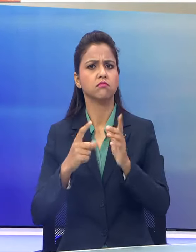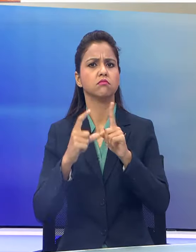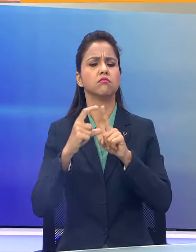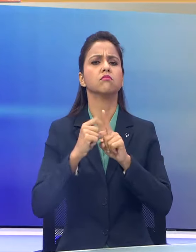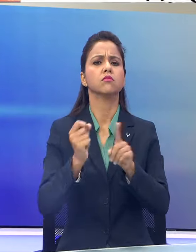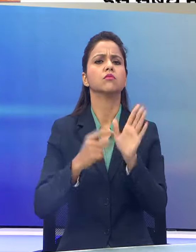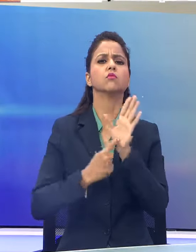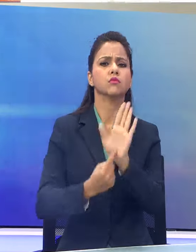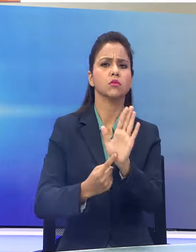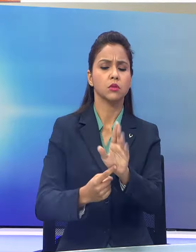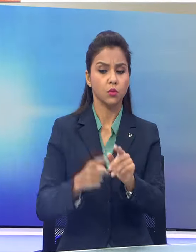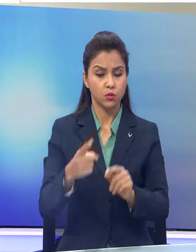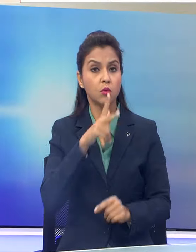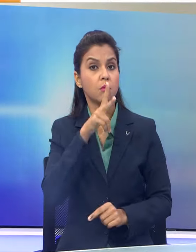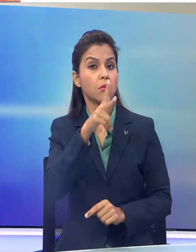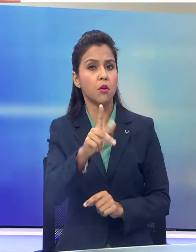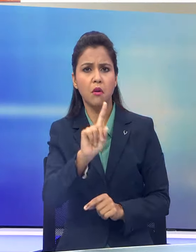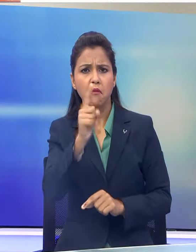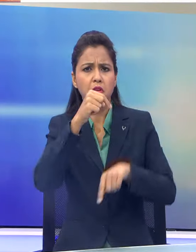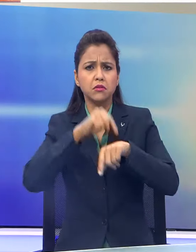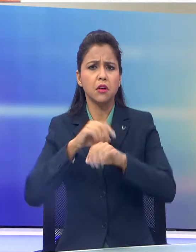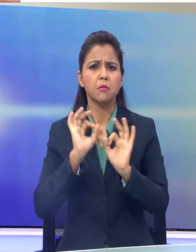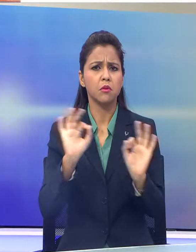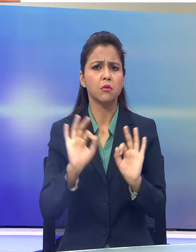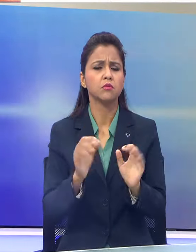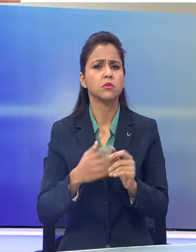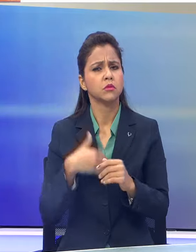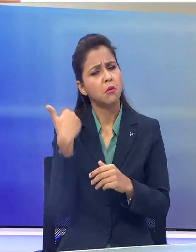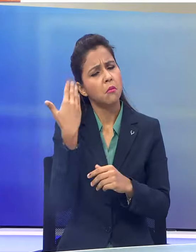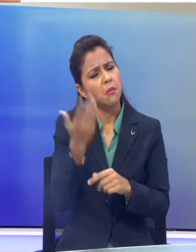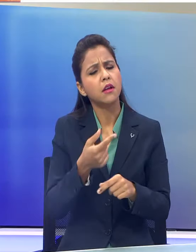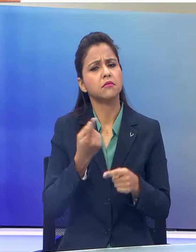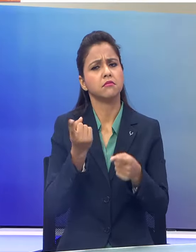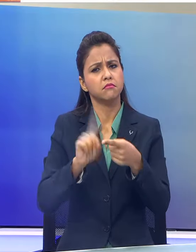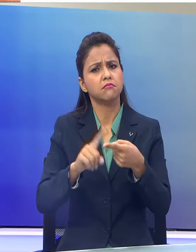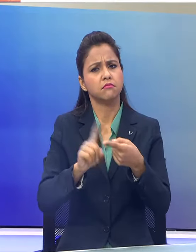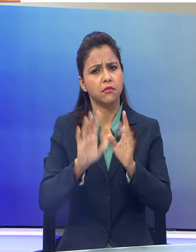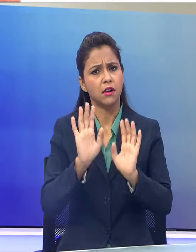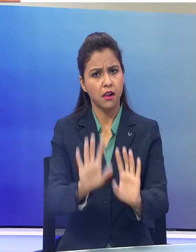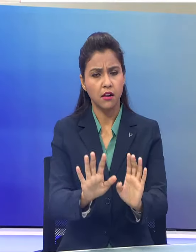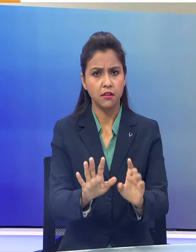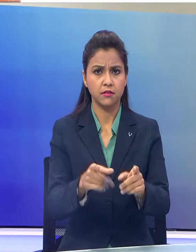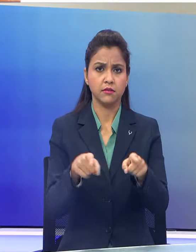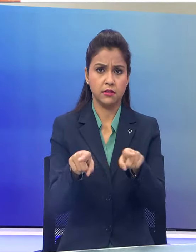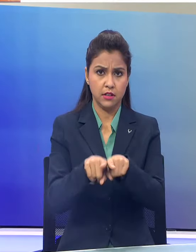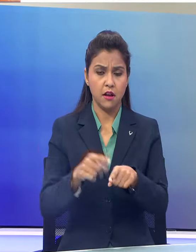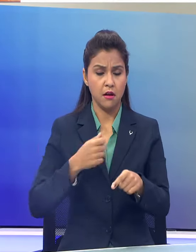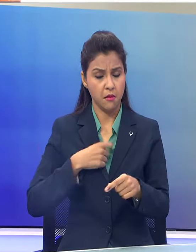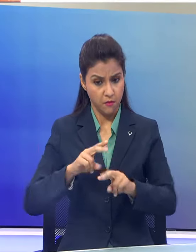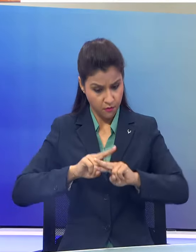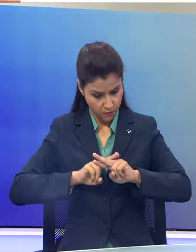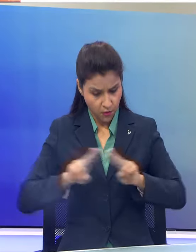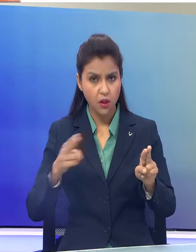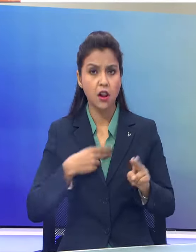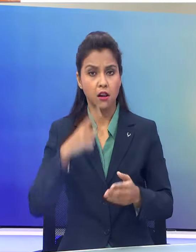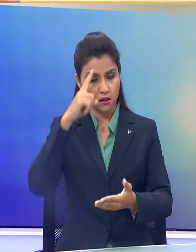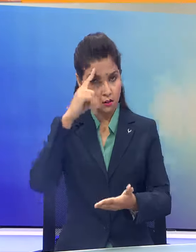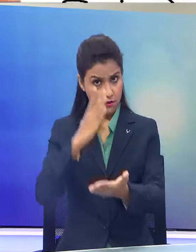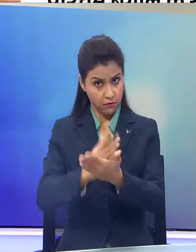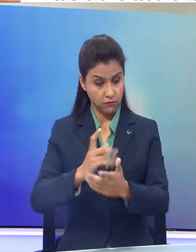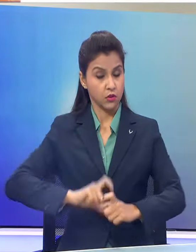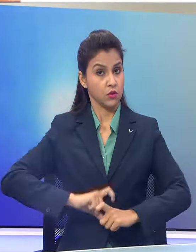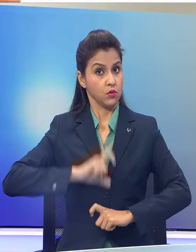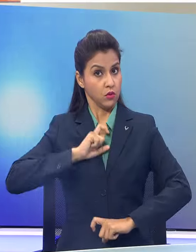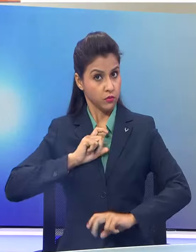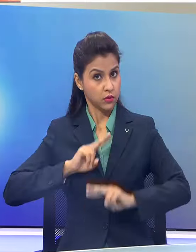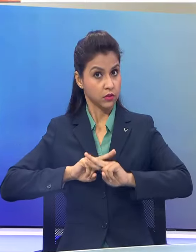है उन्होंने कहा कि ये पहली बार नहीं है कि बंगाल इस तरह के संकट का सामना कर रहा है हम निश्चत रूप से आपन विश्वास से